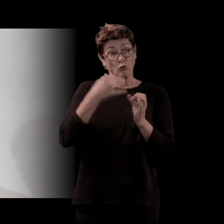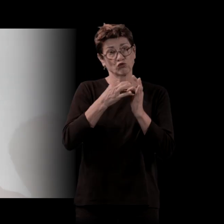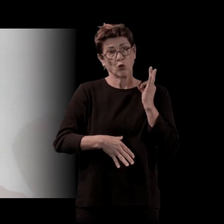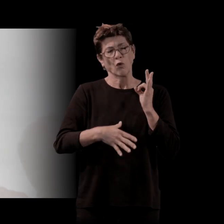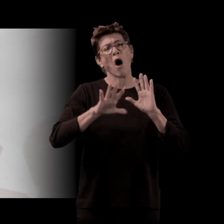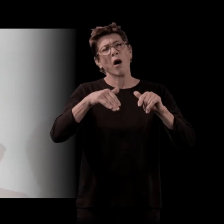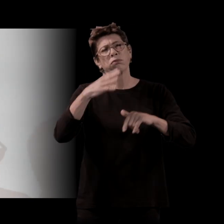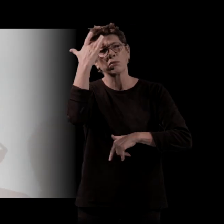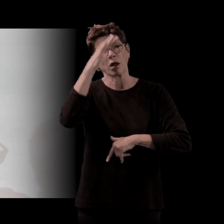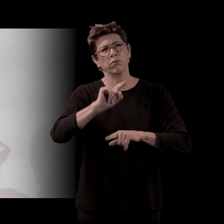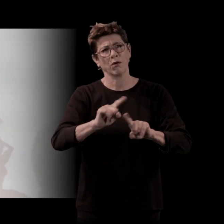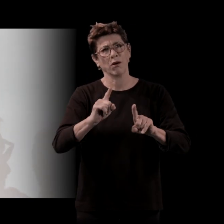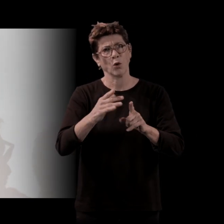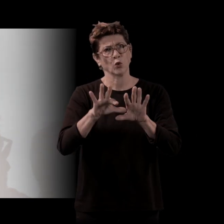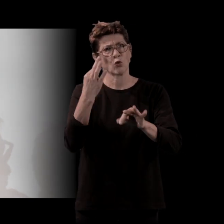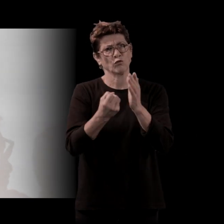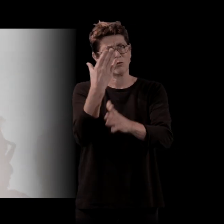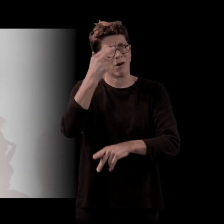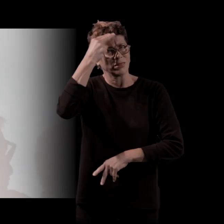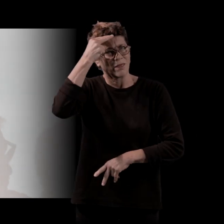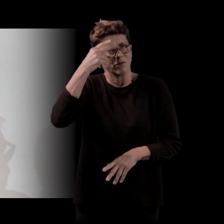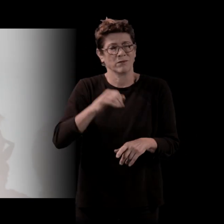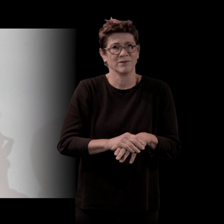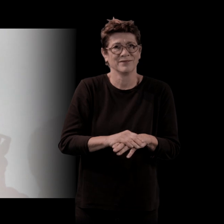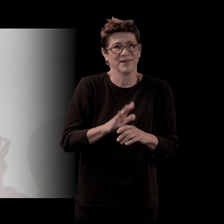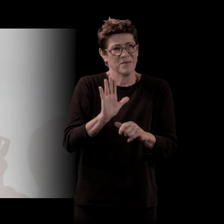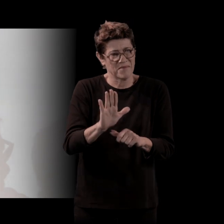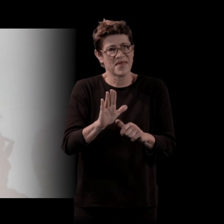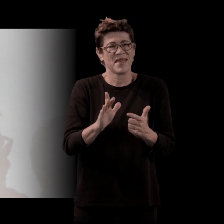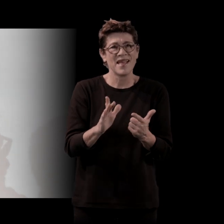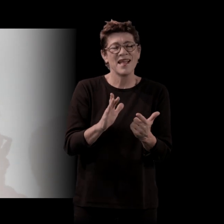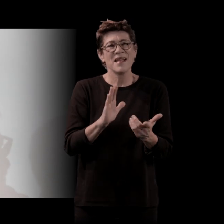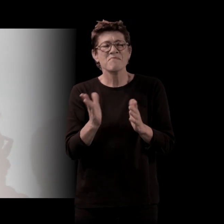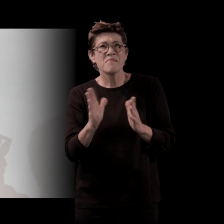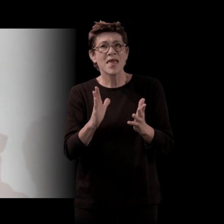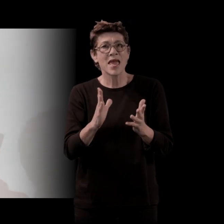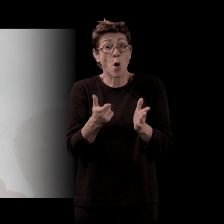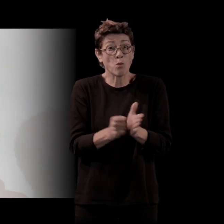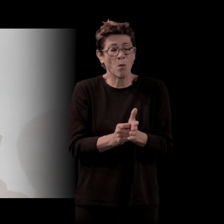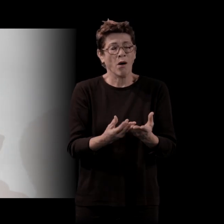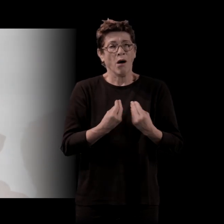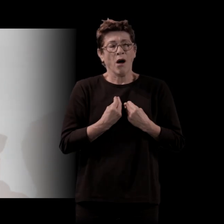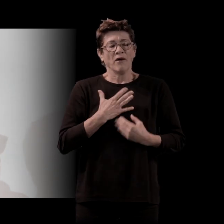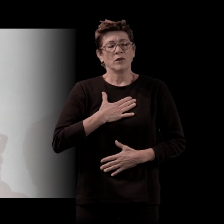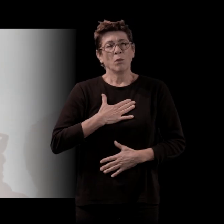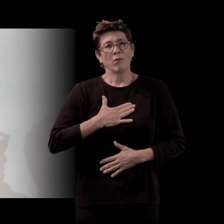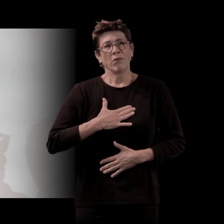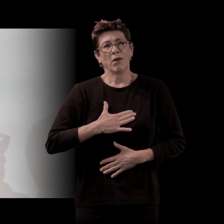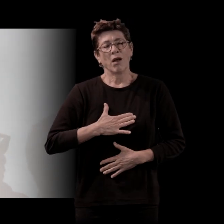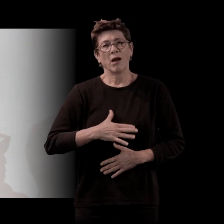Mais sur le moment, ça m'a fait quand même beaucoup de bien. Vraiment. Je ne crois pas avoir vraiment une